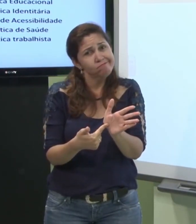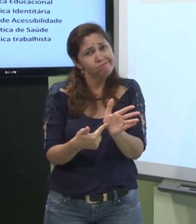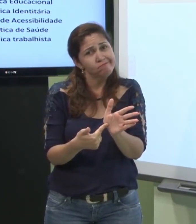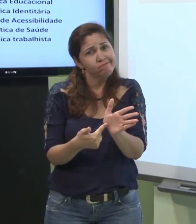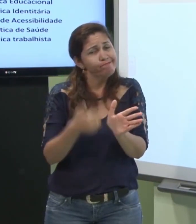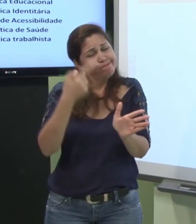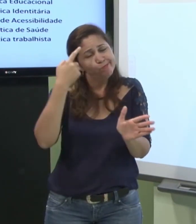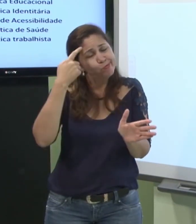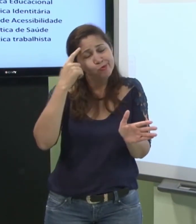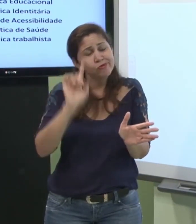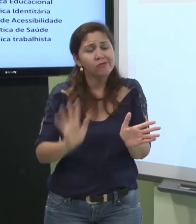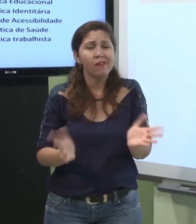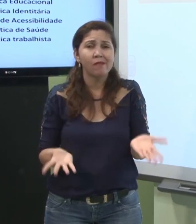eles não sabem